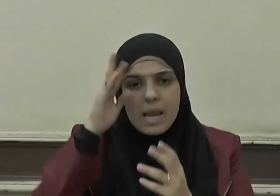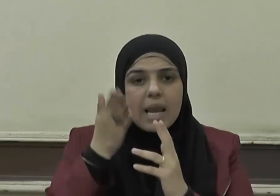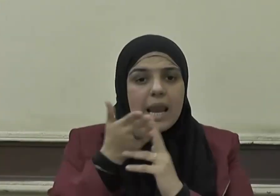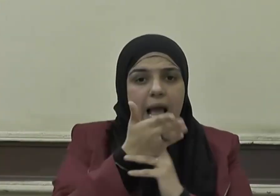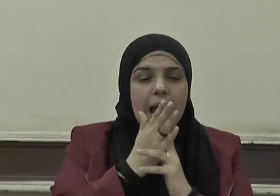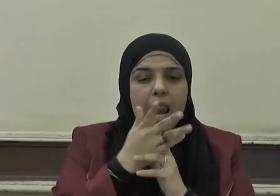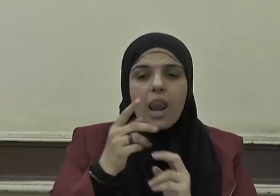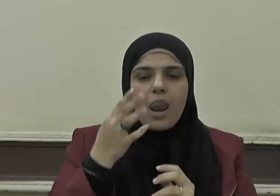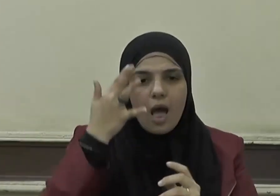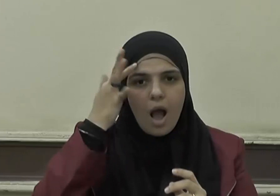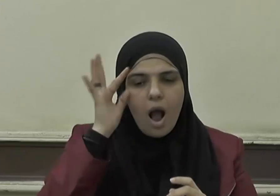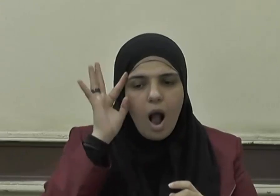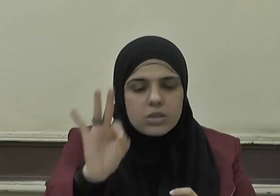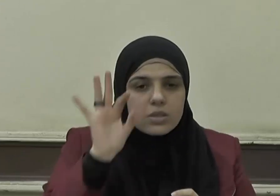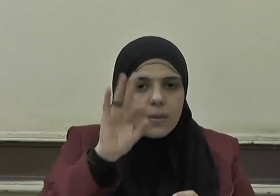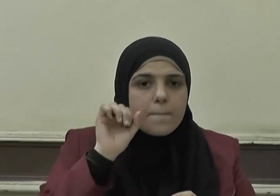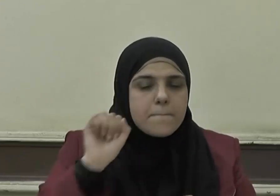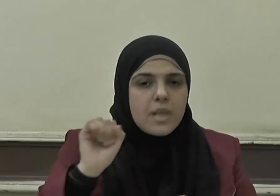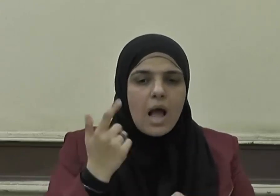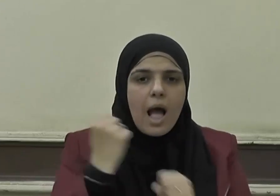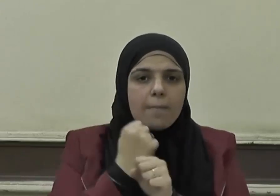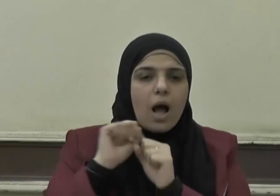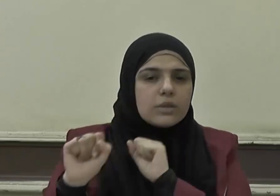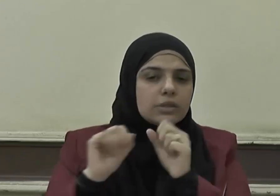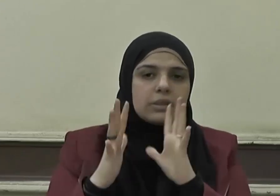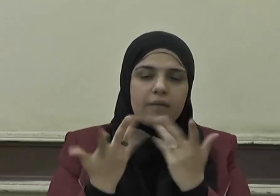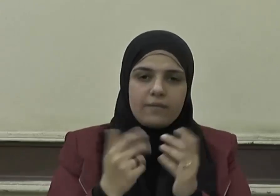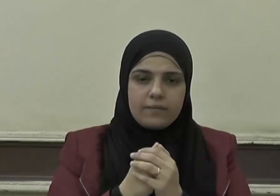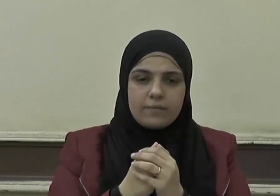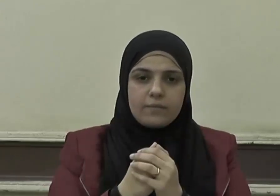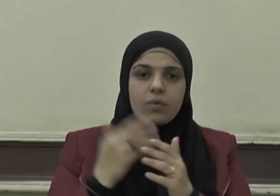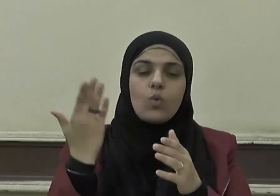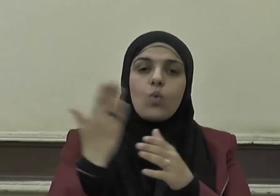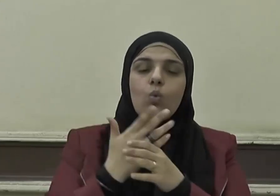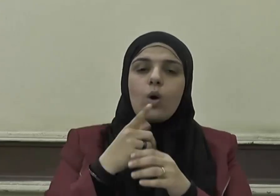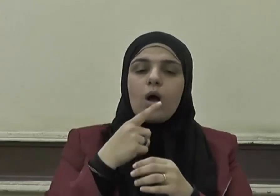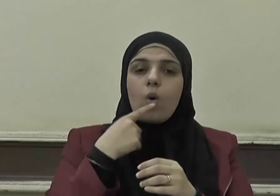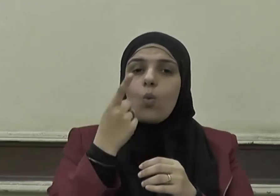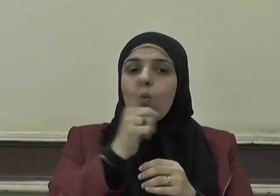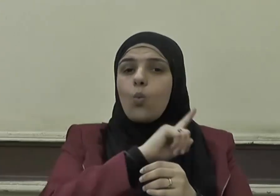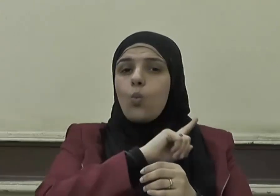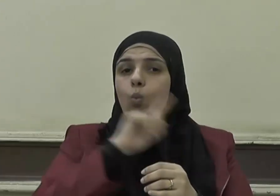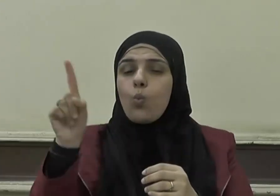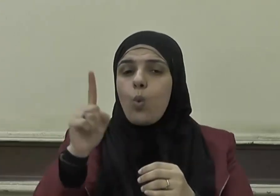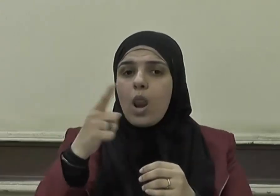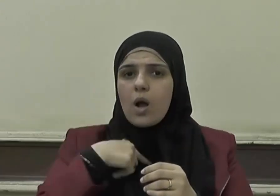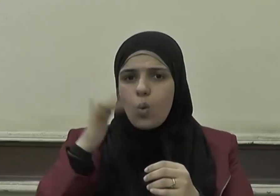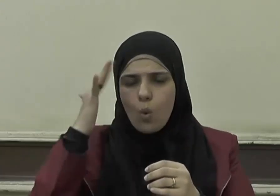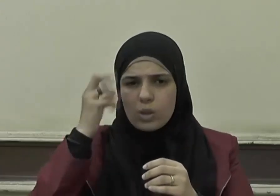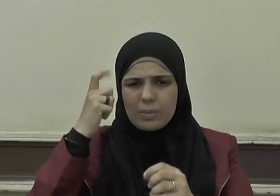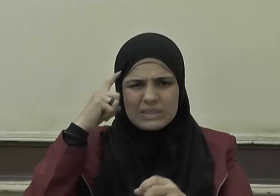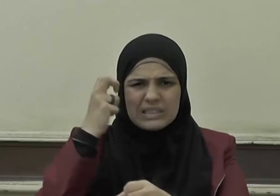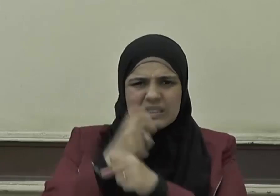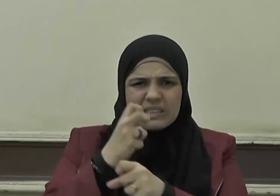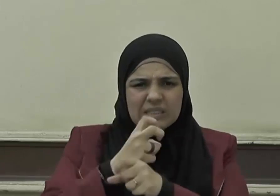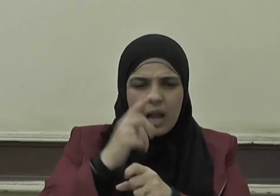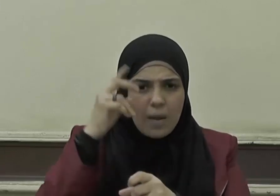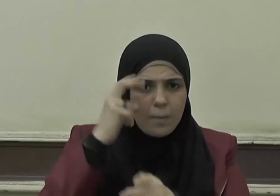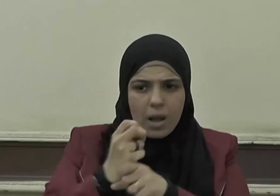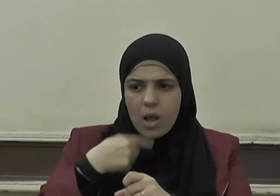مقاصدها ومراميها وأن لا نجمد أو نتحجر عند ظواهر النصوص